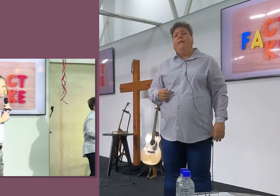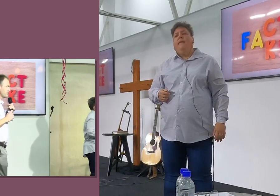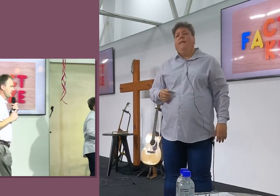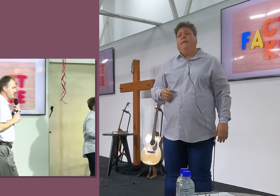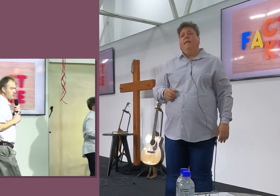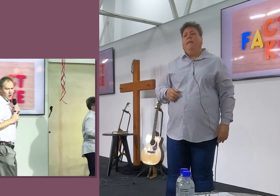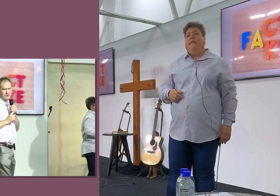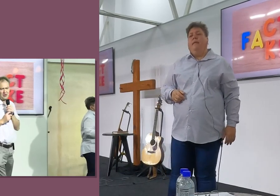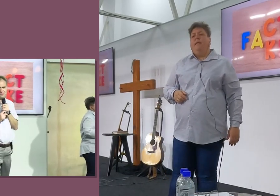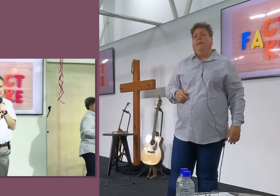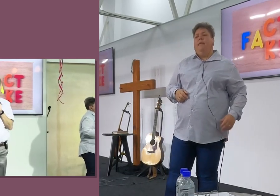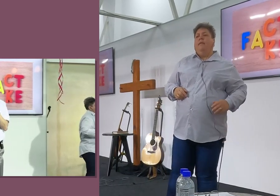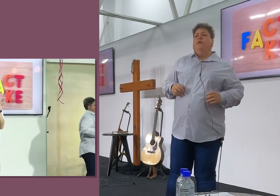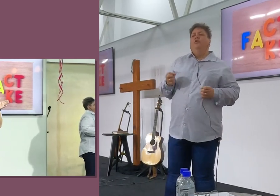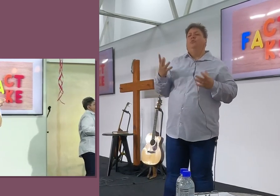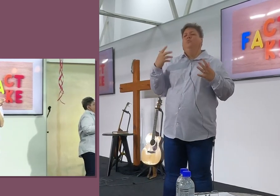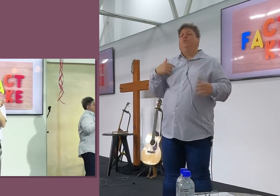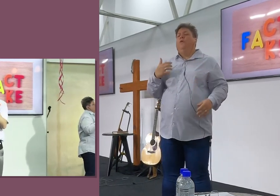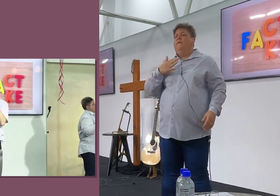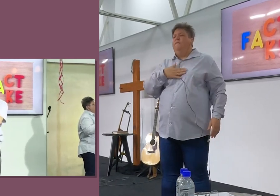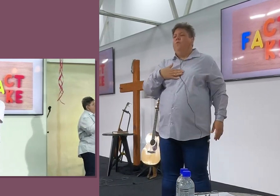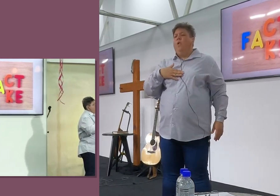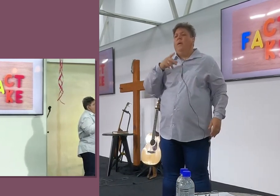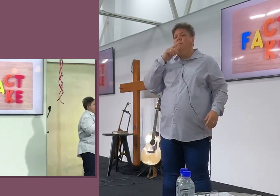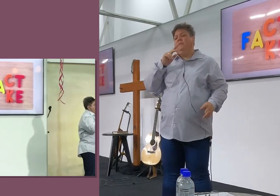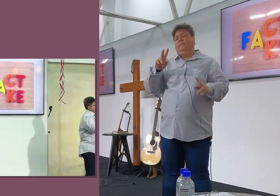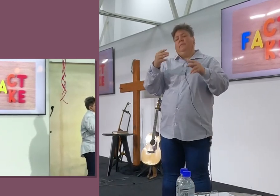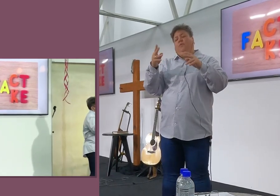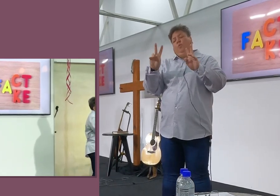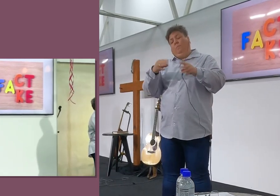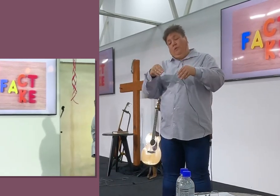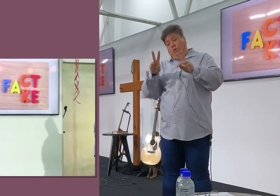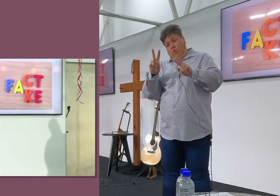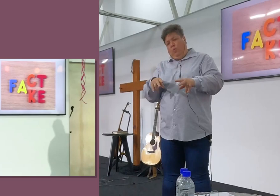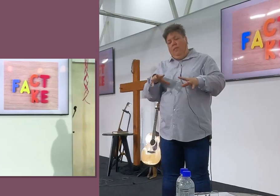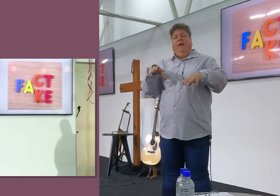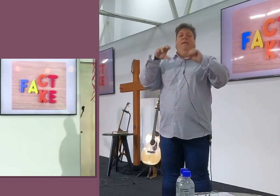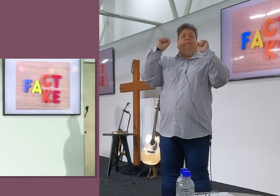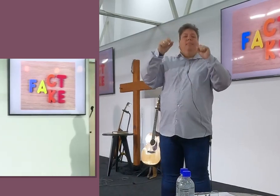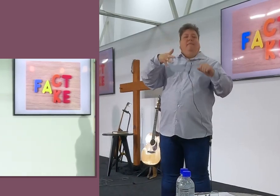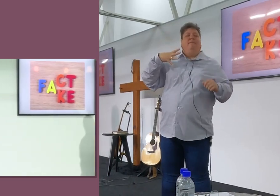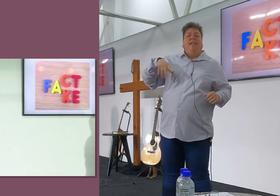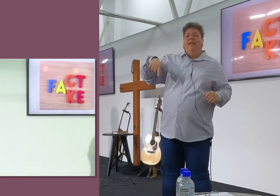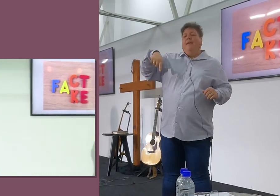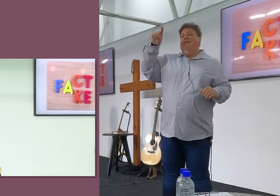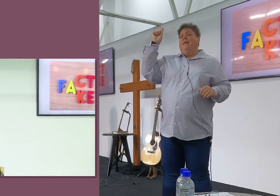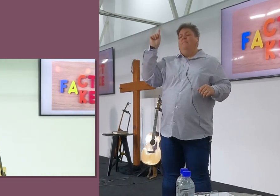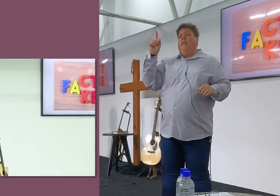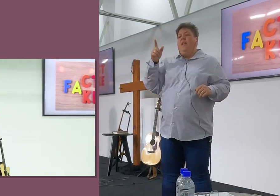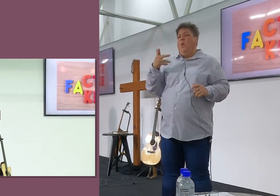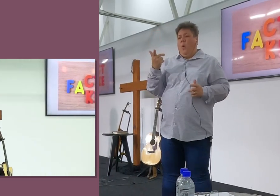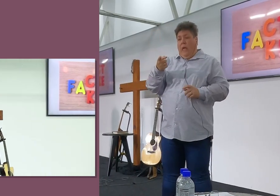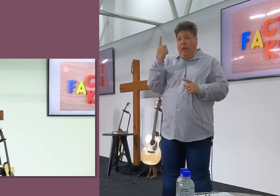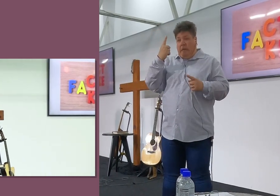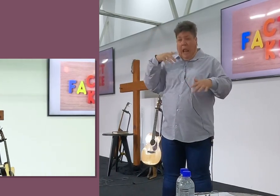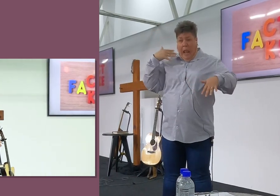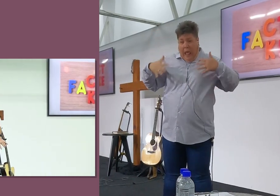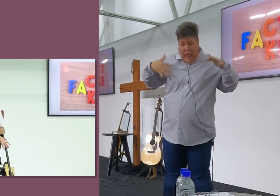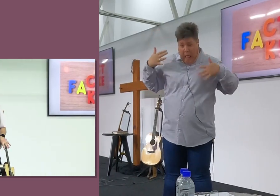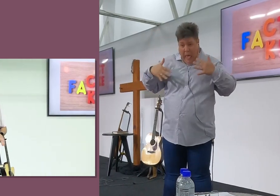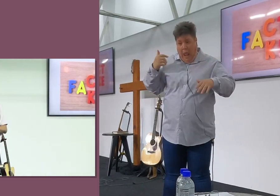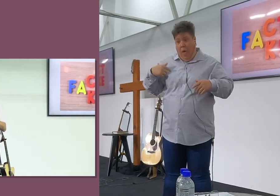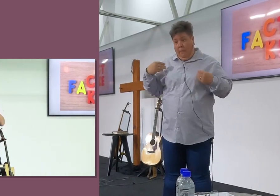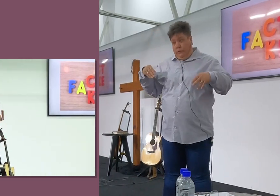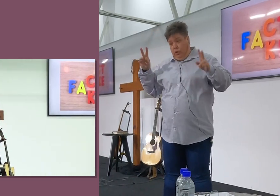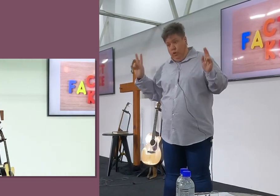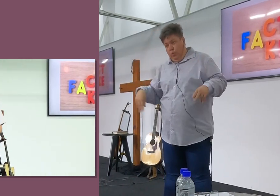Maar, Weet, Al van al voel ons, Partijmense wat so op hulle doodsbed gered word, Weet, Hulle moet amper in so iets jers beland, Voor het hulle kan jimmel toe gaan, Want hulle